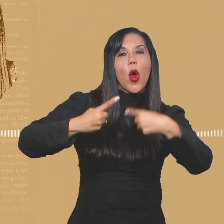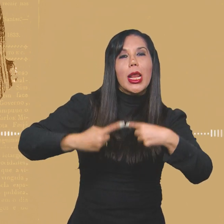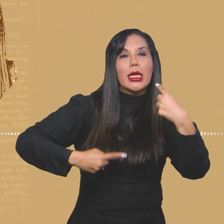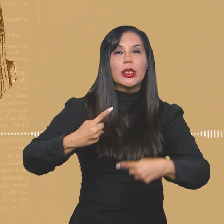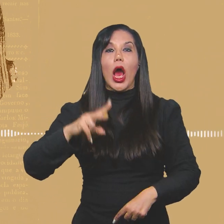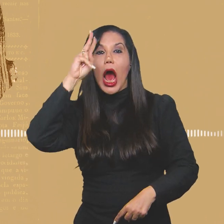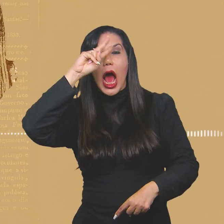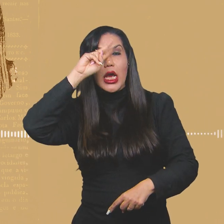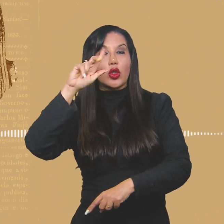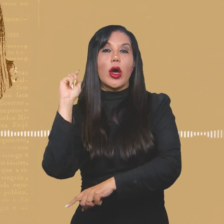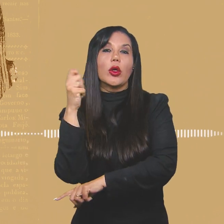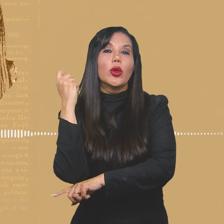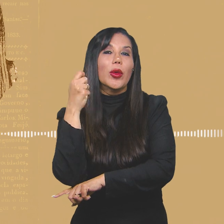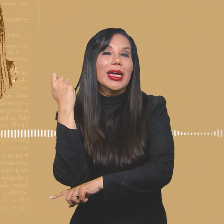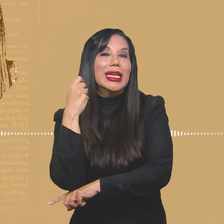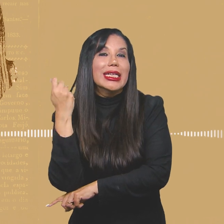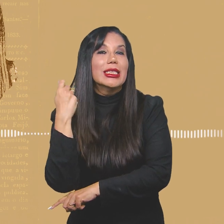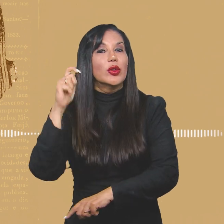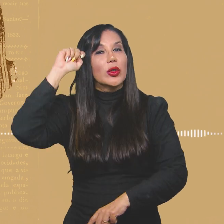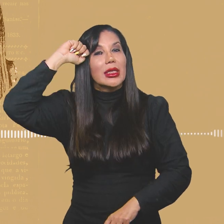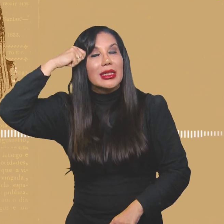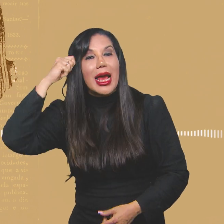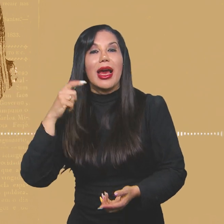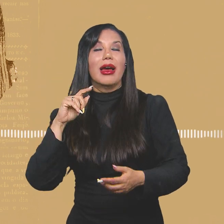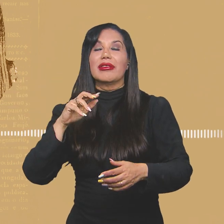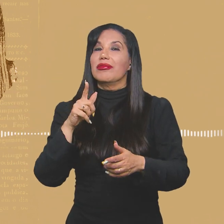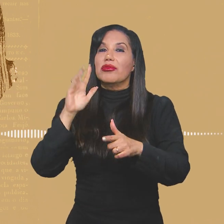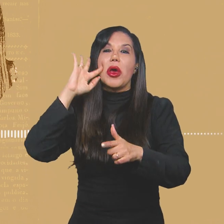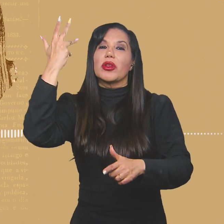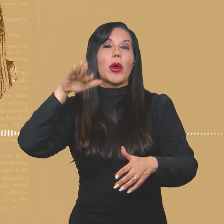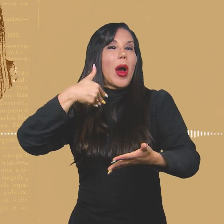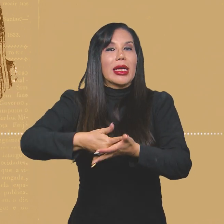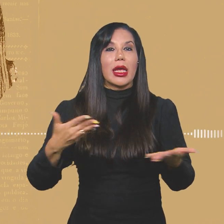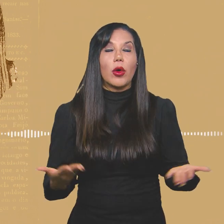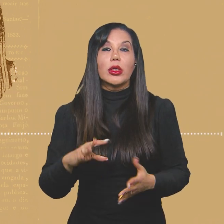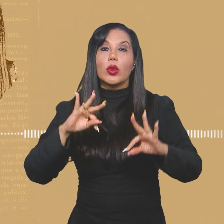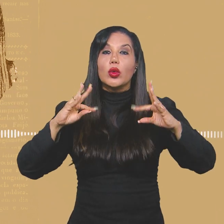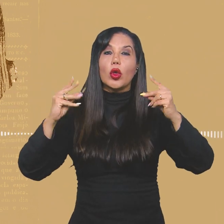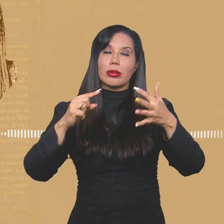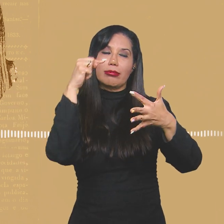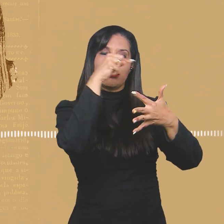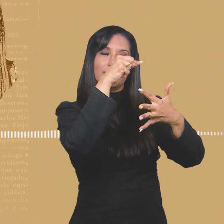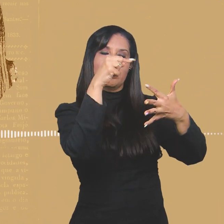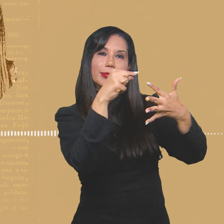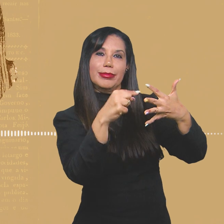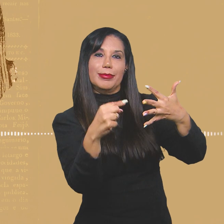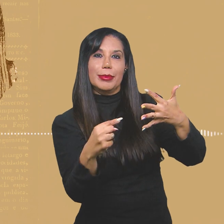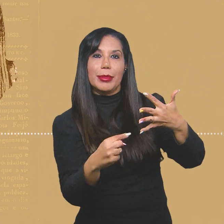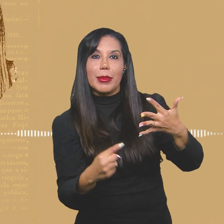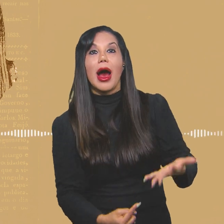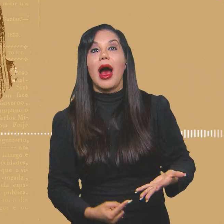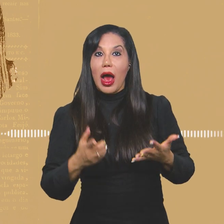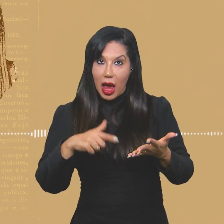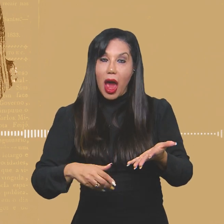a história do Rio Grande do Sul com os lanceiros negros mal resolvidas até hoje. Então, todos esses tópicos foram